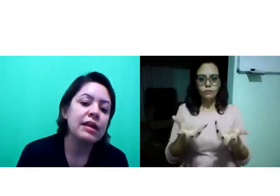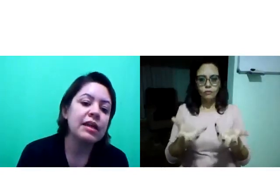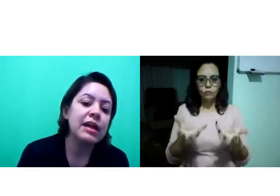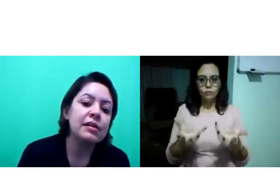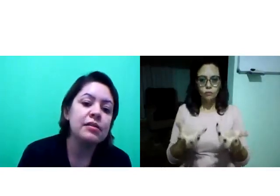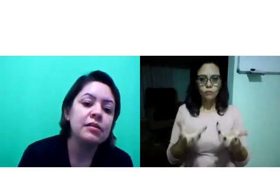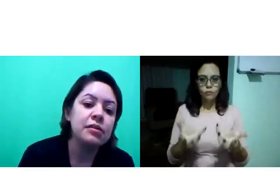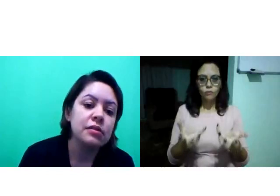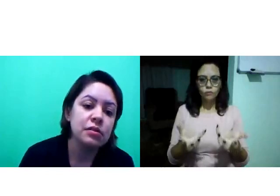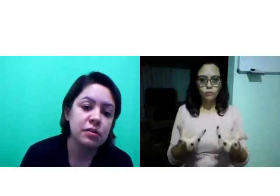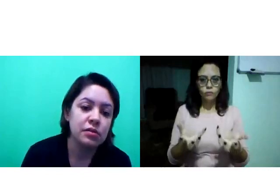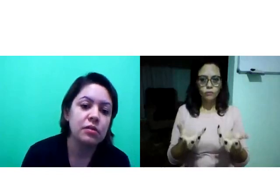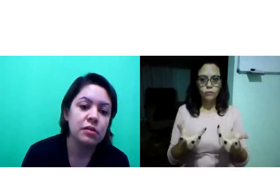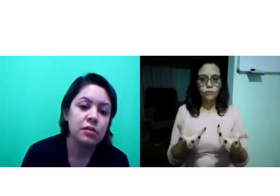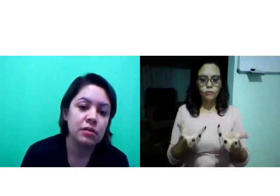É querer.